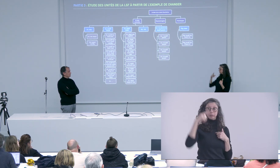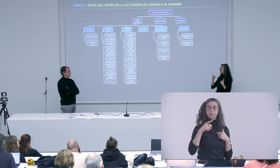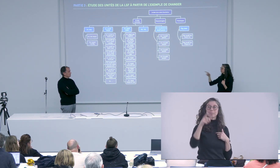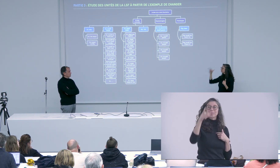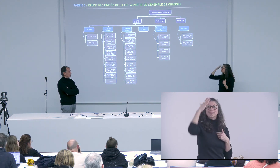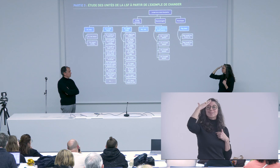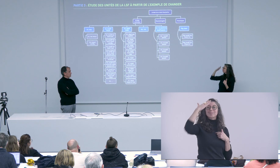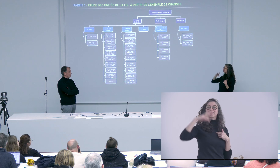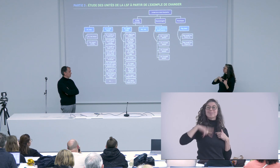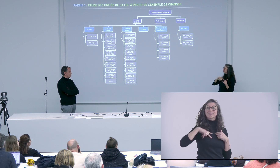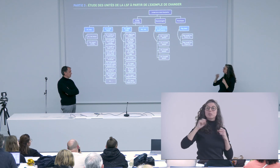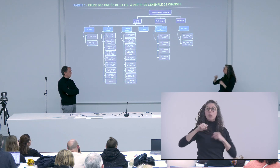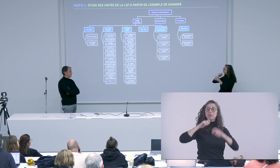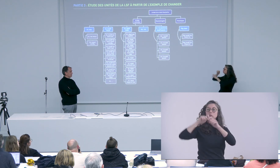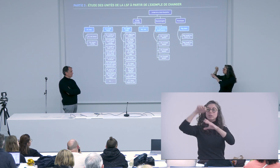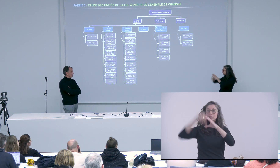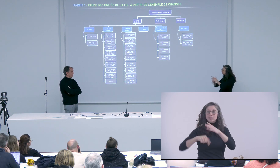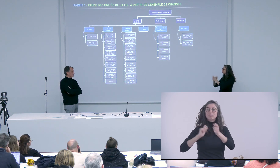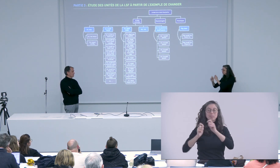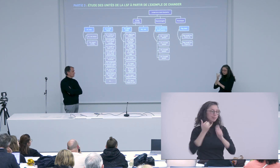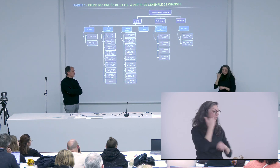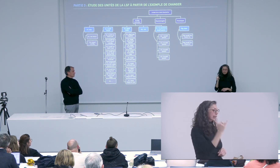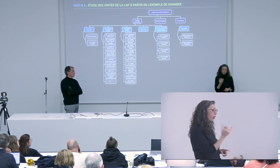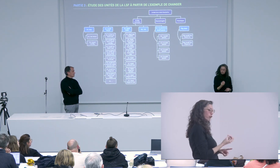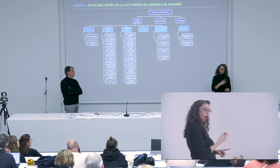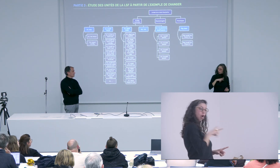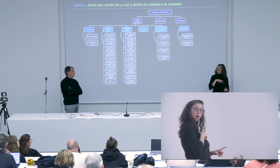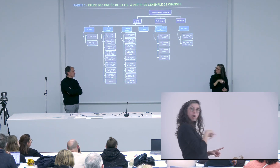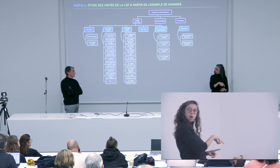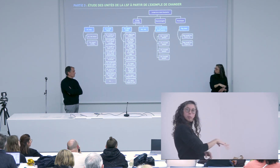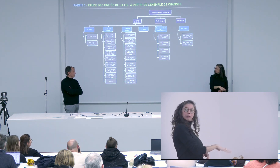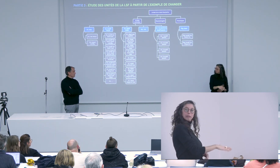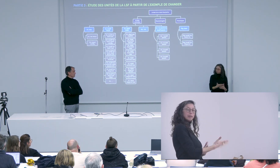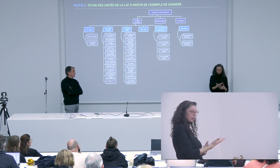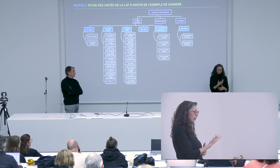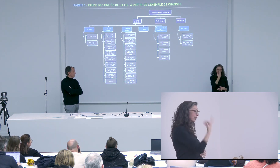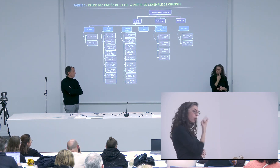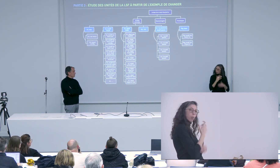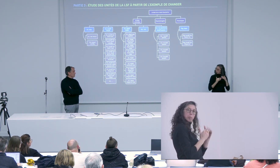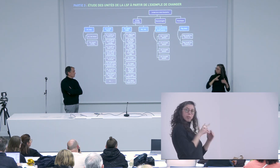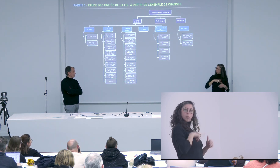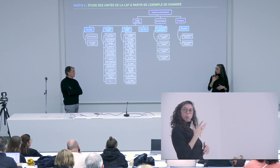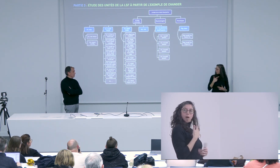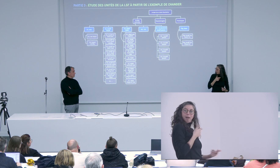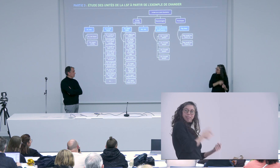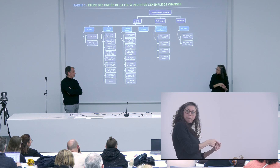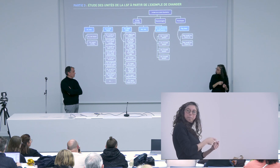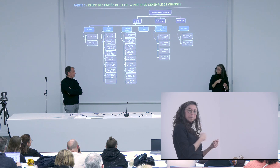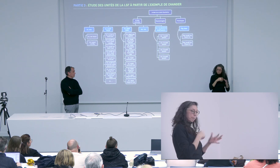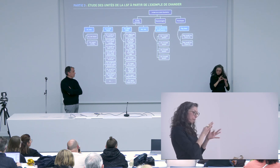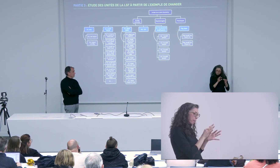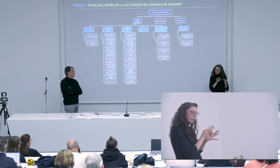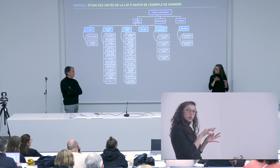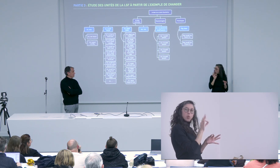c'est plutôt une différence qui moi attisse accène je vais discuter avec vous d'une certaine manière si je suis avec les enfants je vais